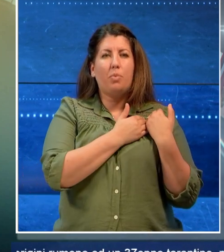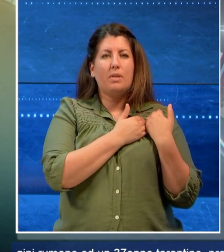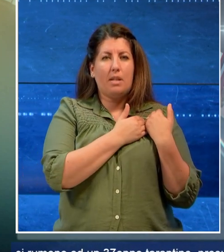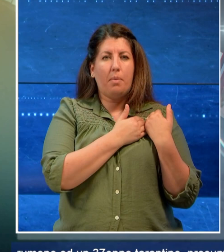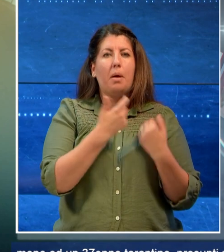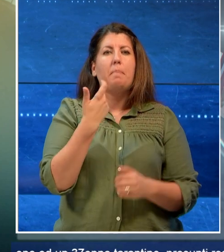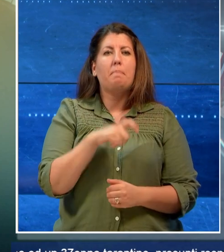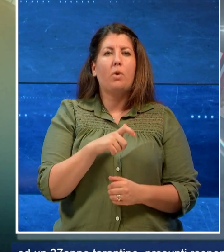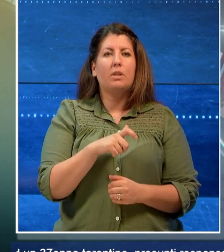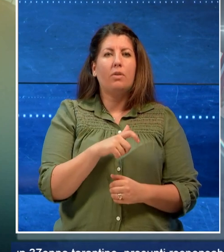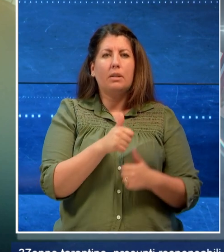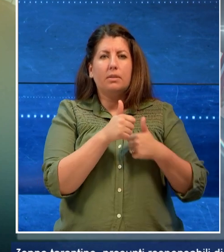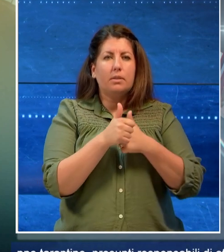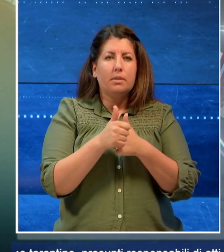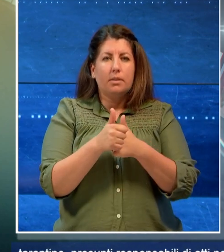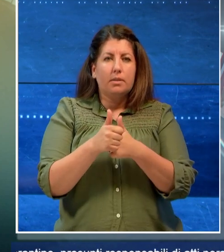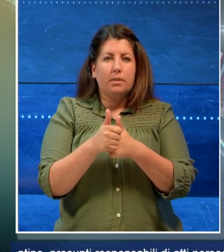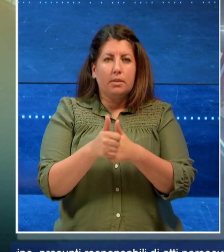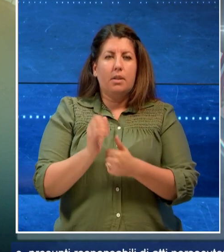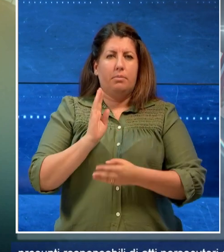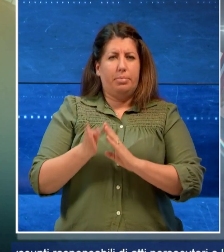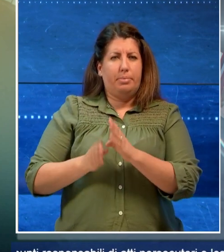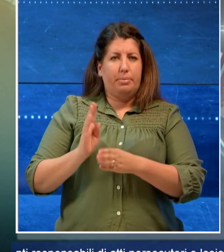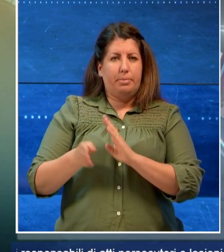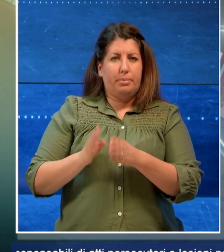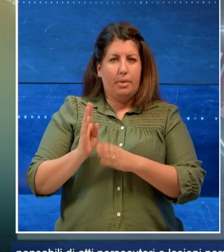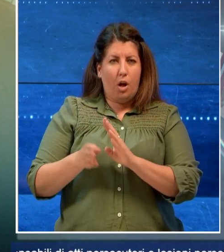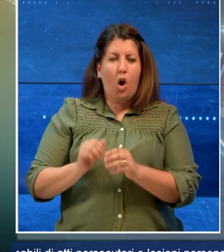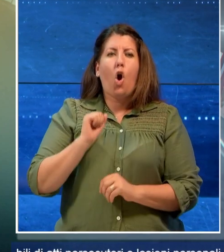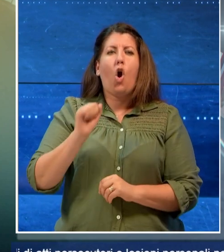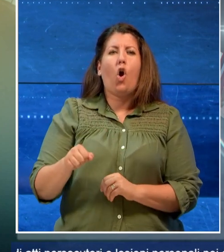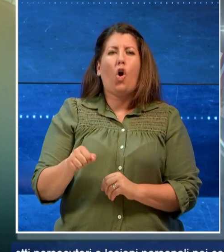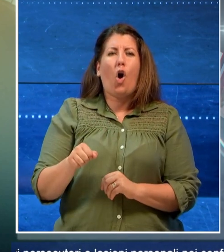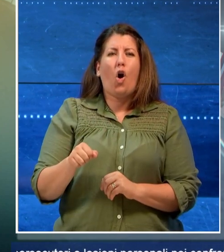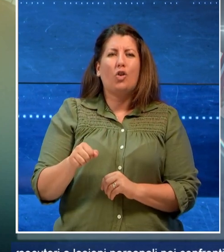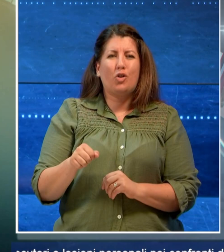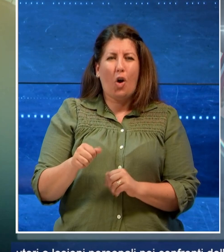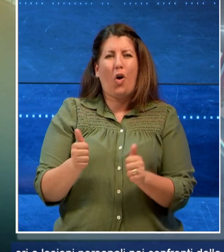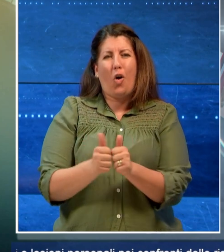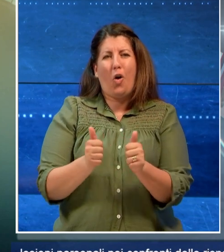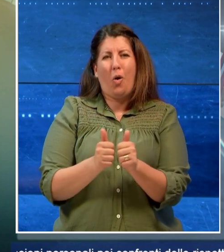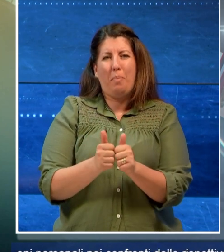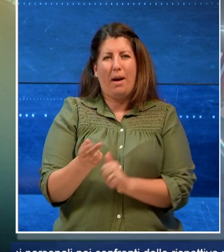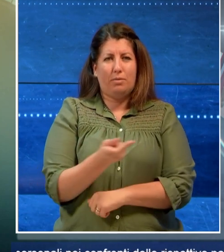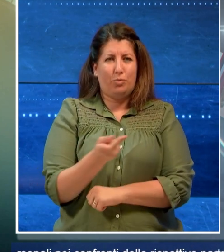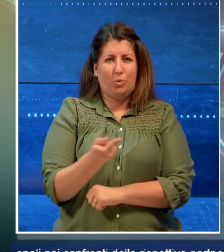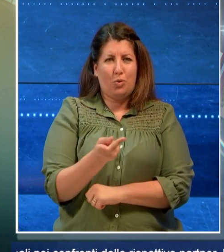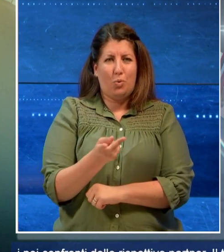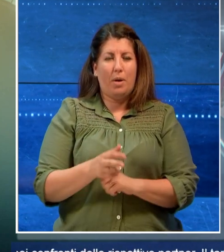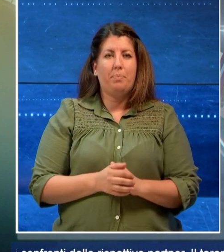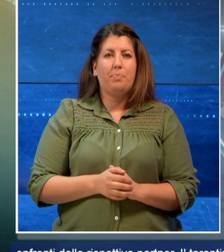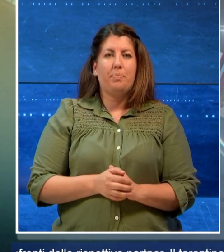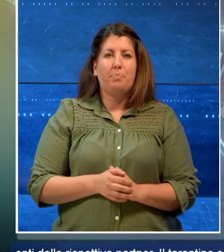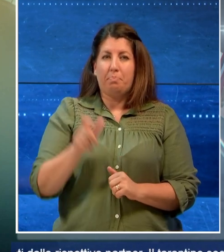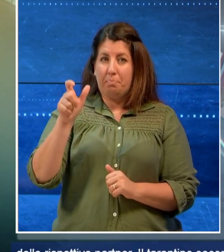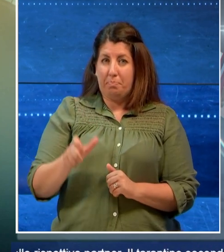persecutori e lesioni personali nei confronti delle rispettive partner. Il tarantino,